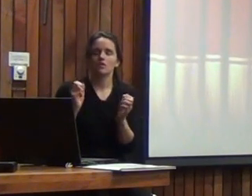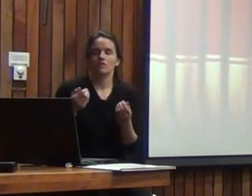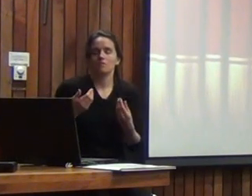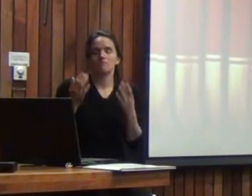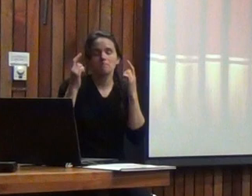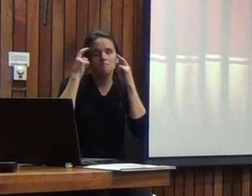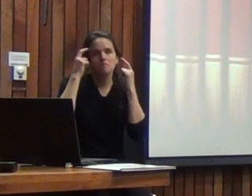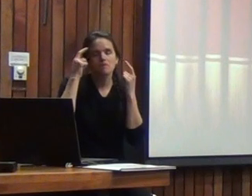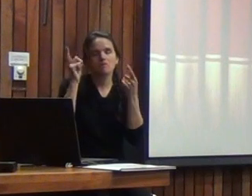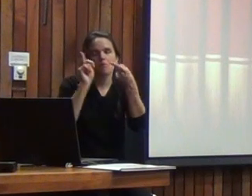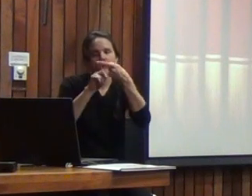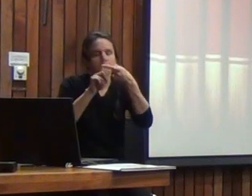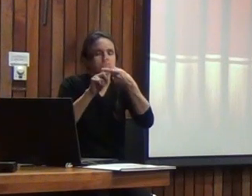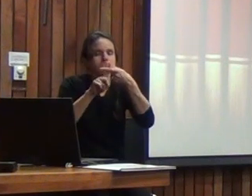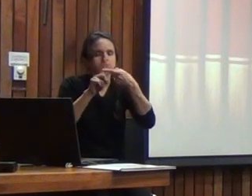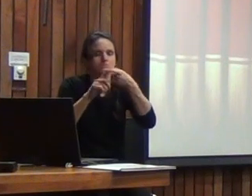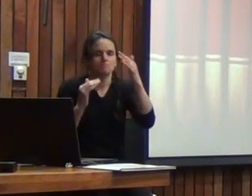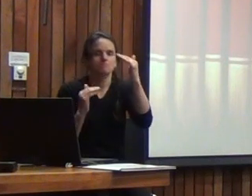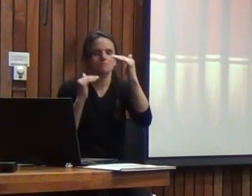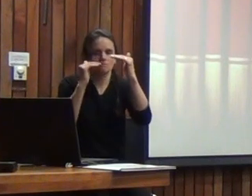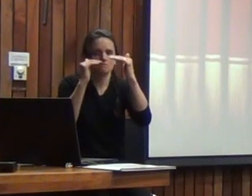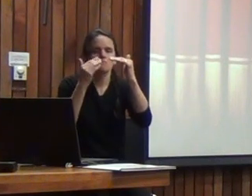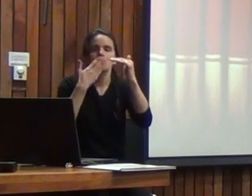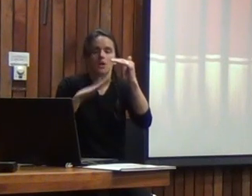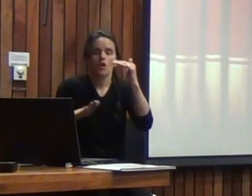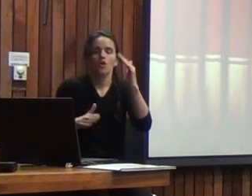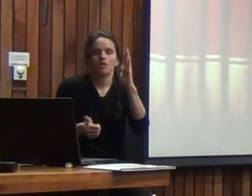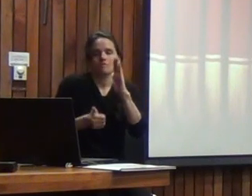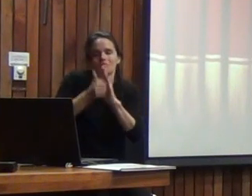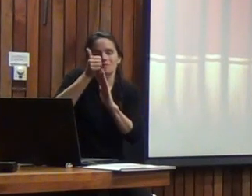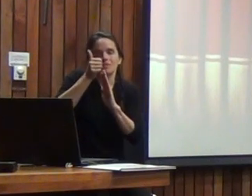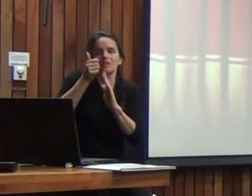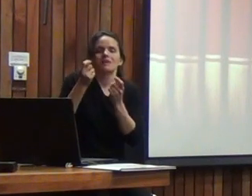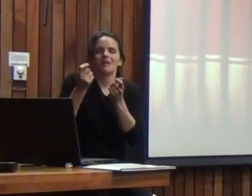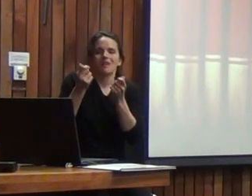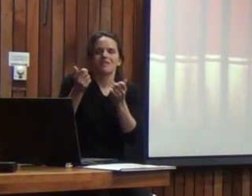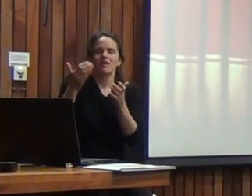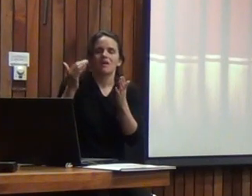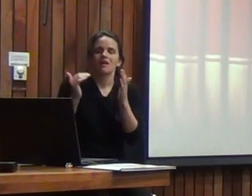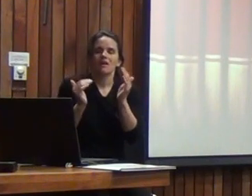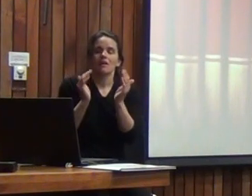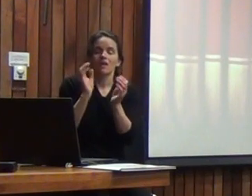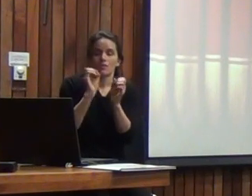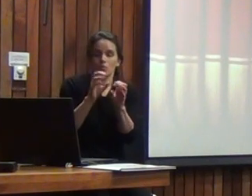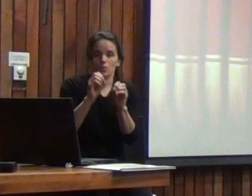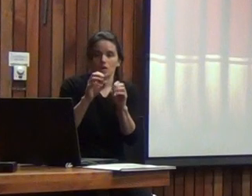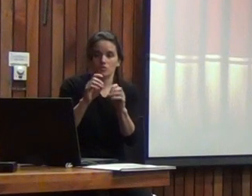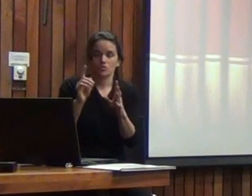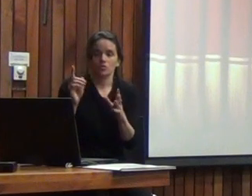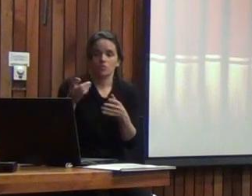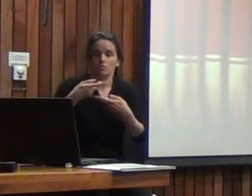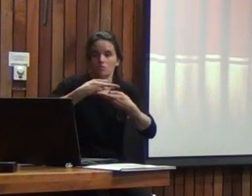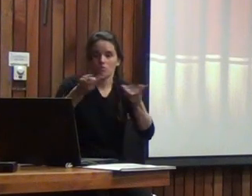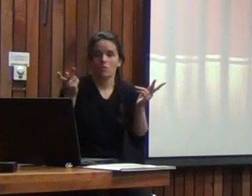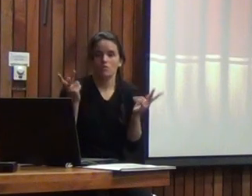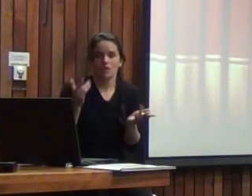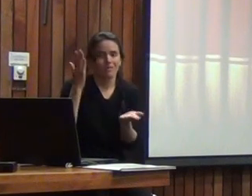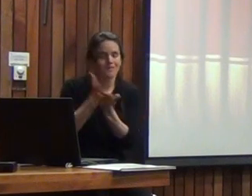de que esta brecha con la mejora de calidad de la educación pública ciertamente que solo pueden disminuir si es que mejora la educación ciertamente